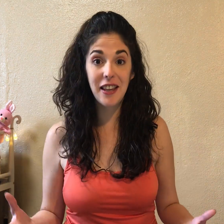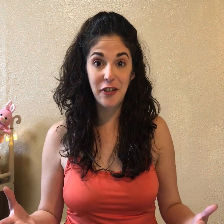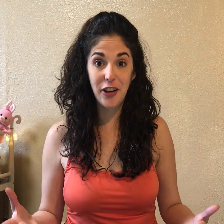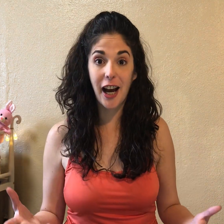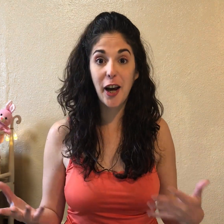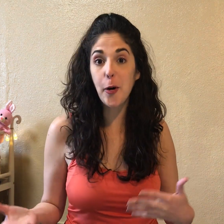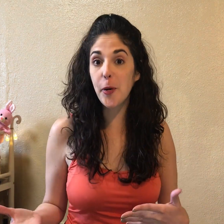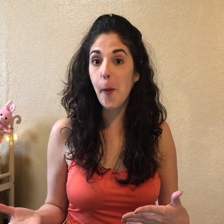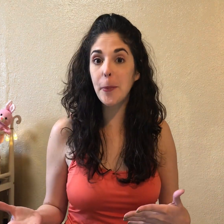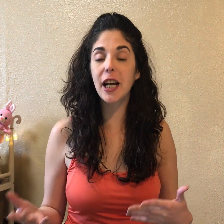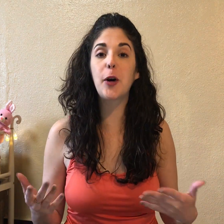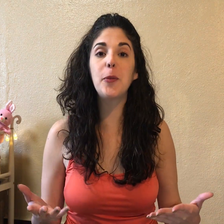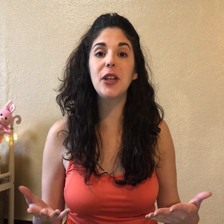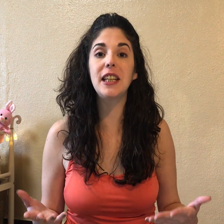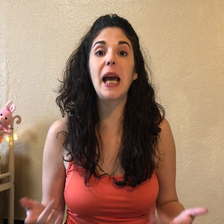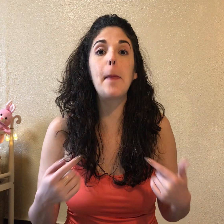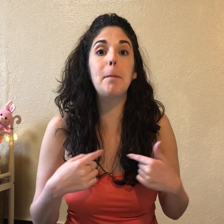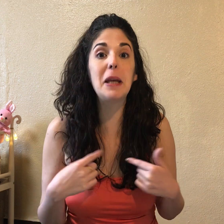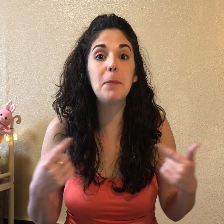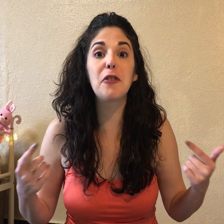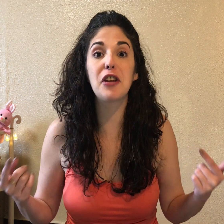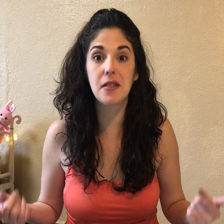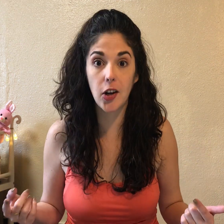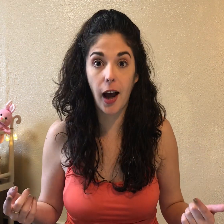identificara como hombre, ¿cómo diría mi profesora?